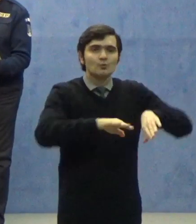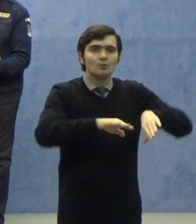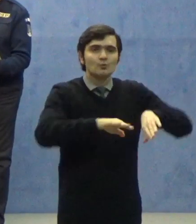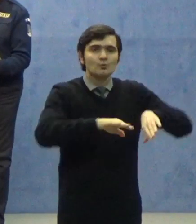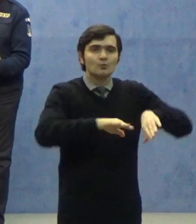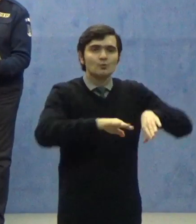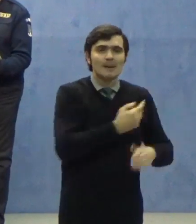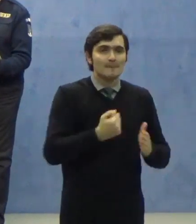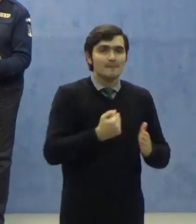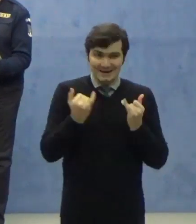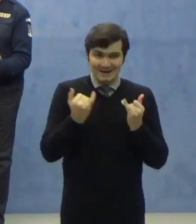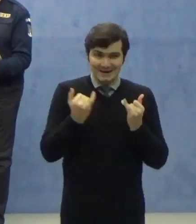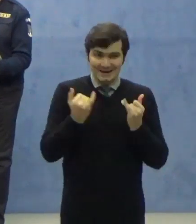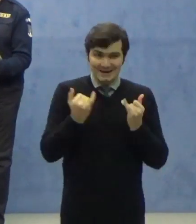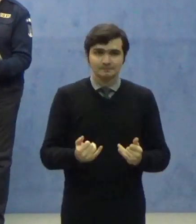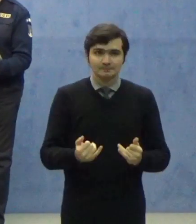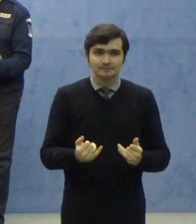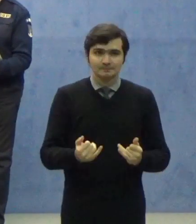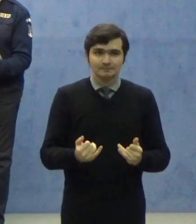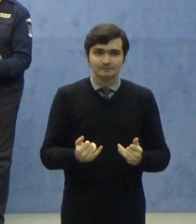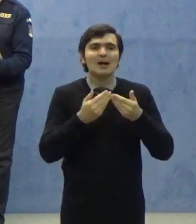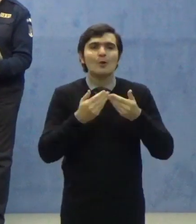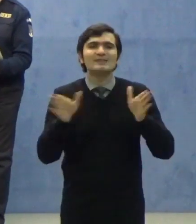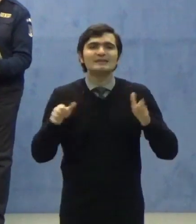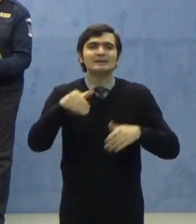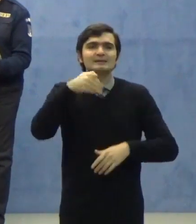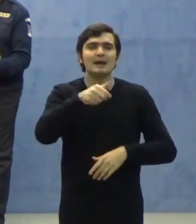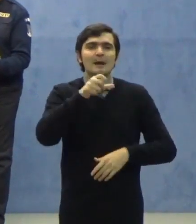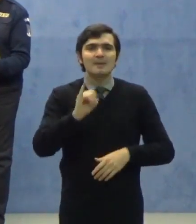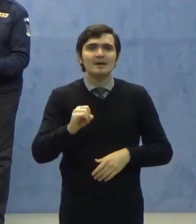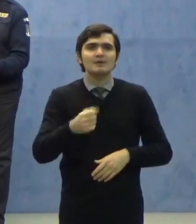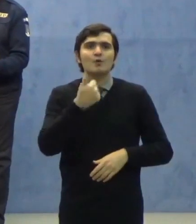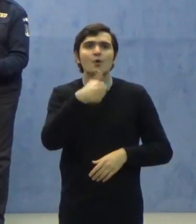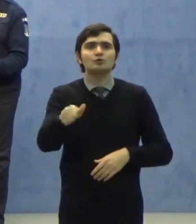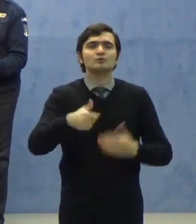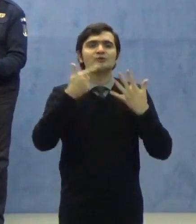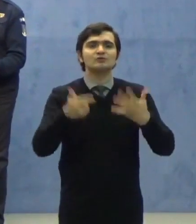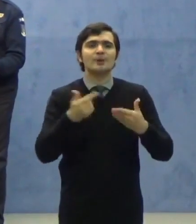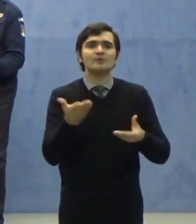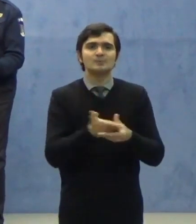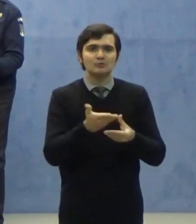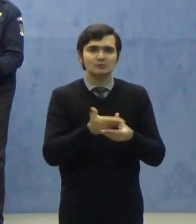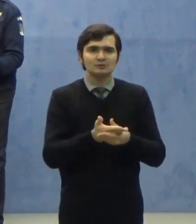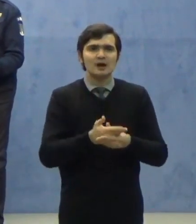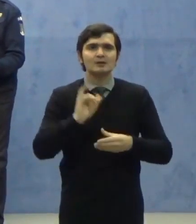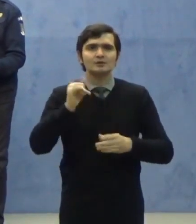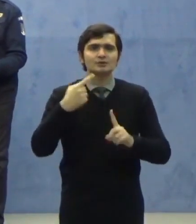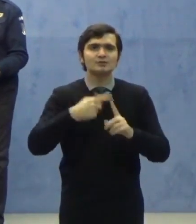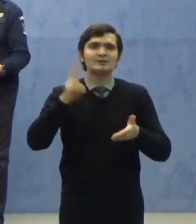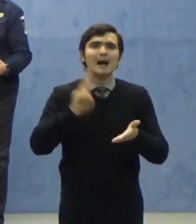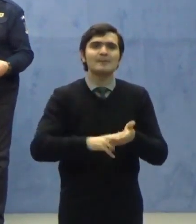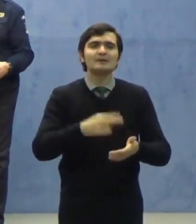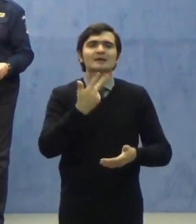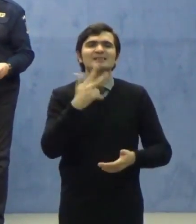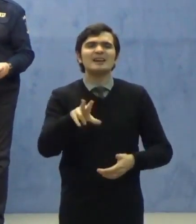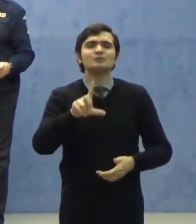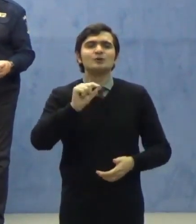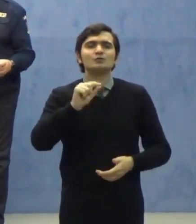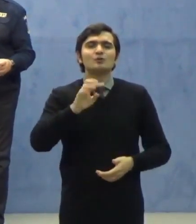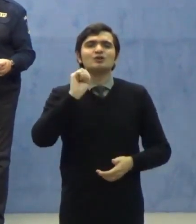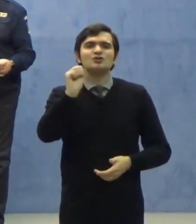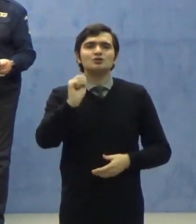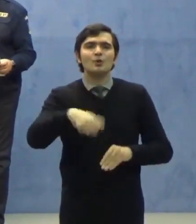au fost deschise de către structurile MAI 117 dosare și au fost aplicate 329 de sancțiuni